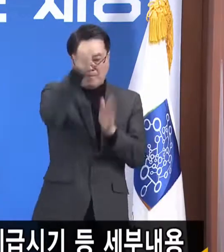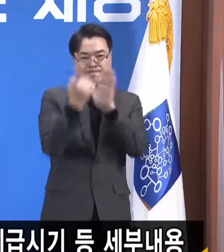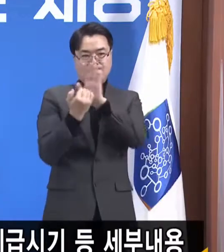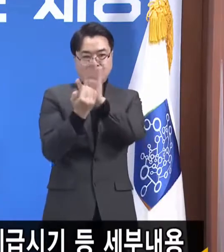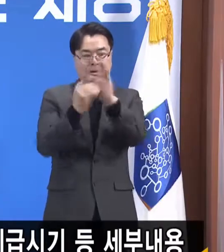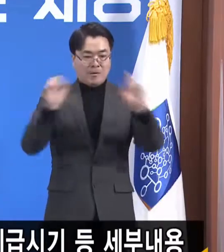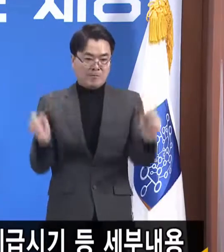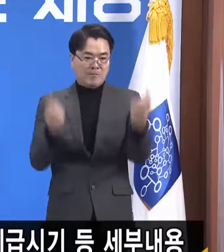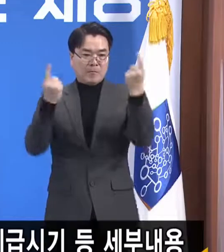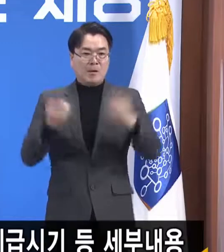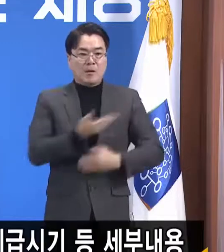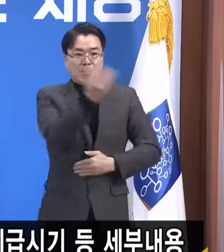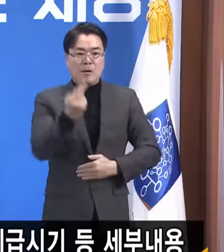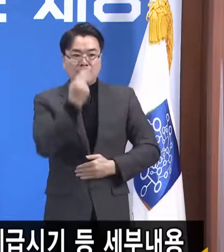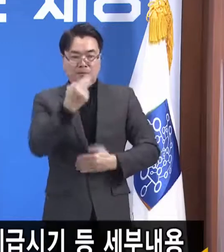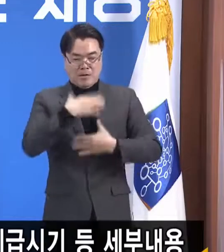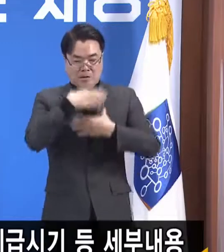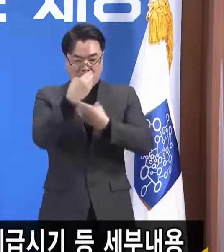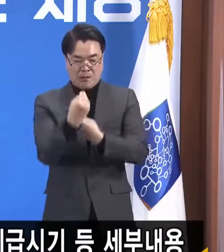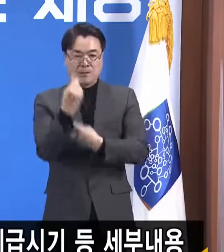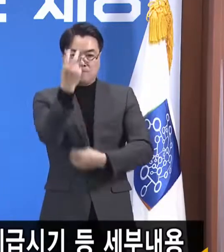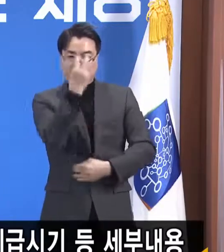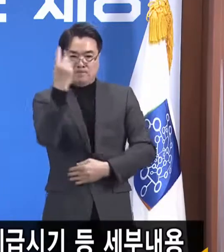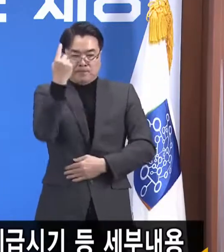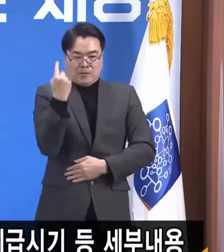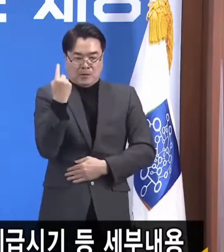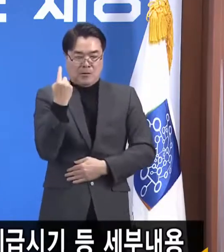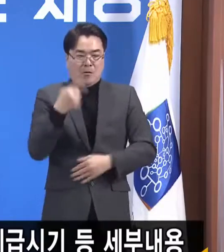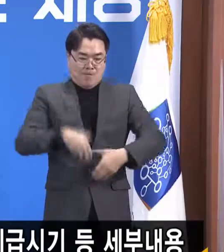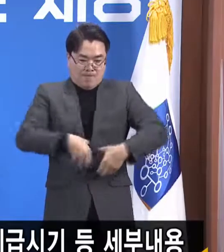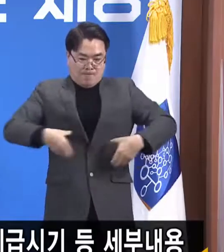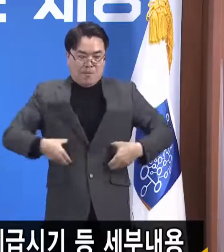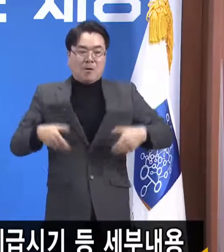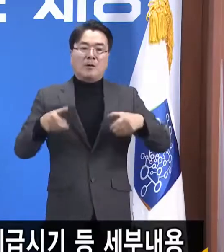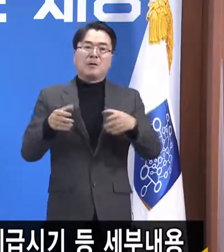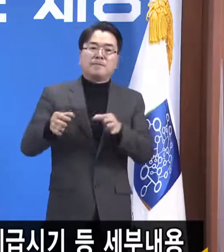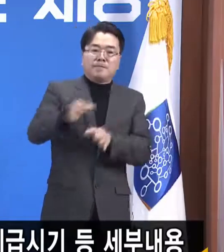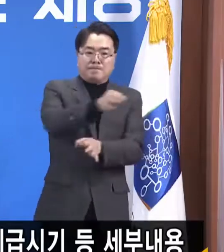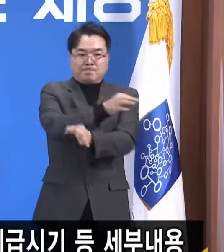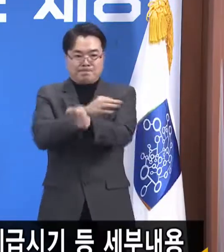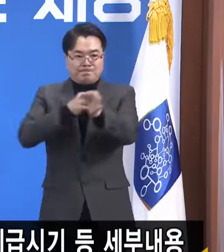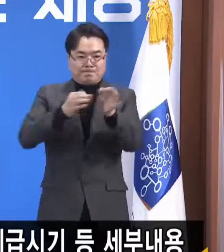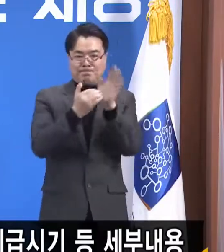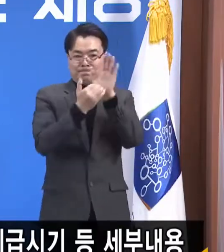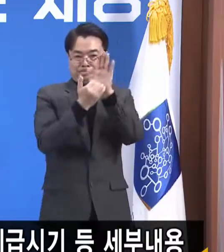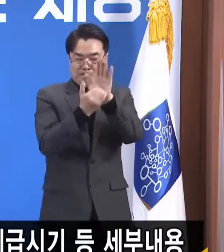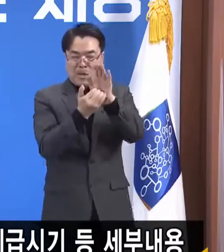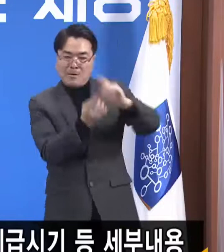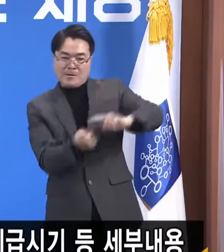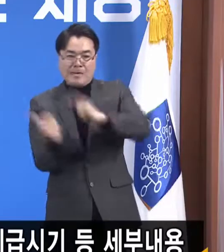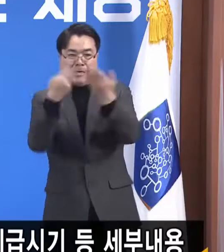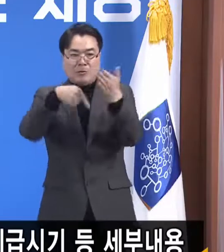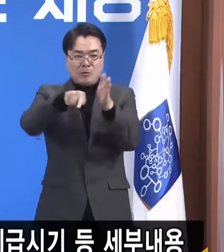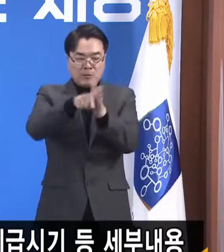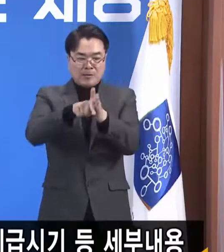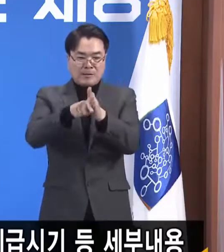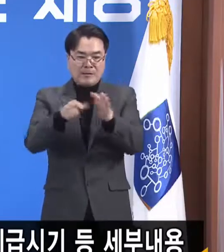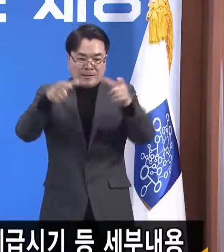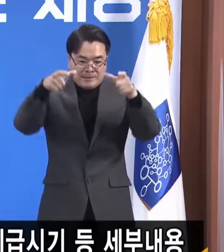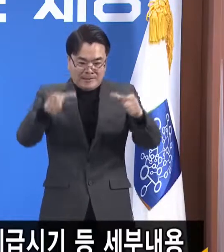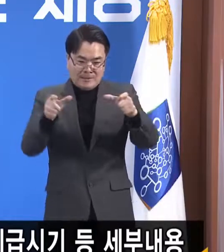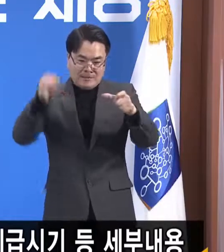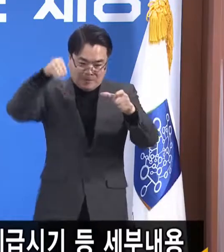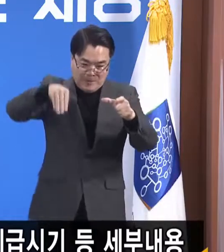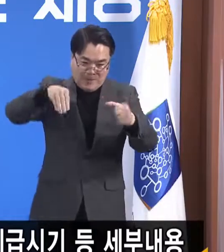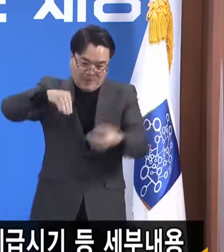도민의 생명과 안전을 지키고 과감한 경제방역으로 침체된 지역경제를 되살리기